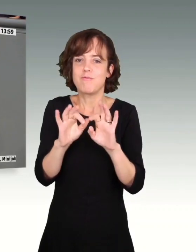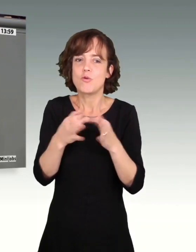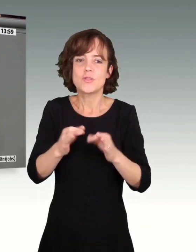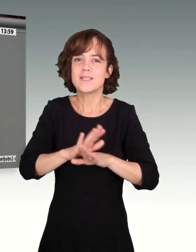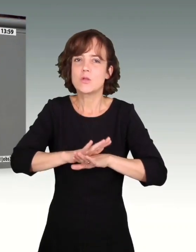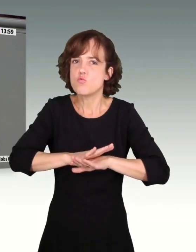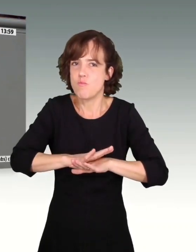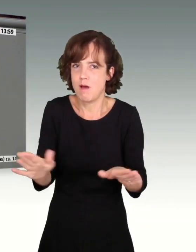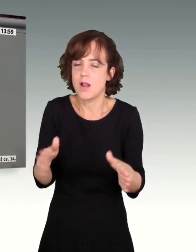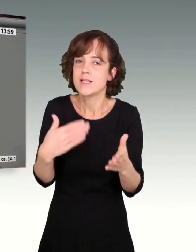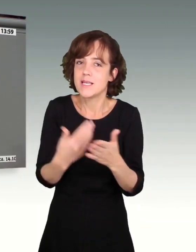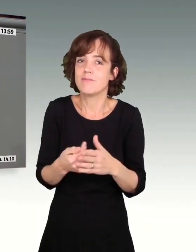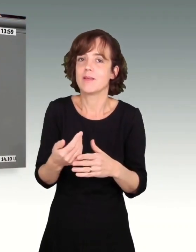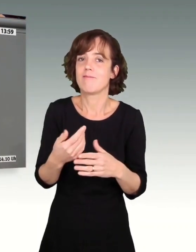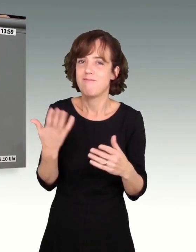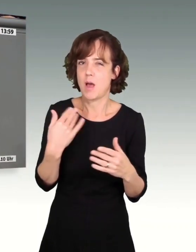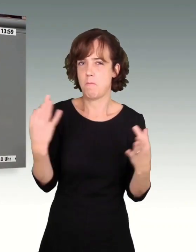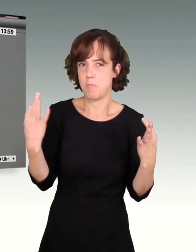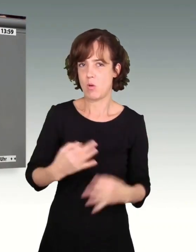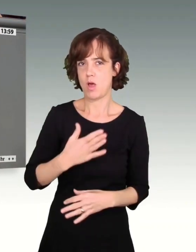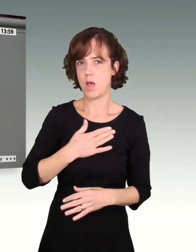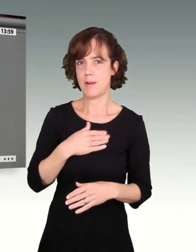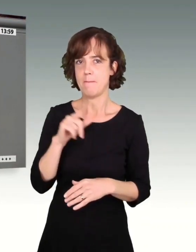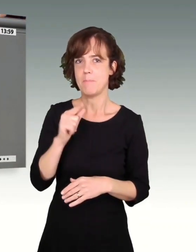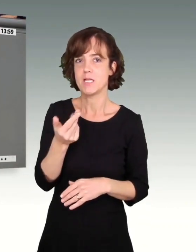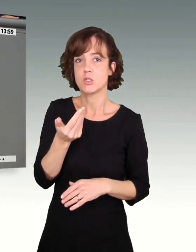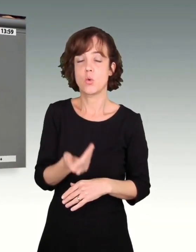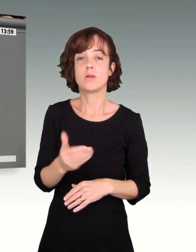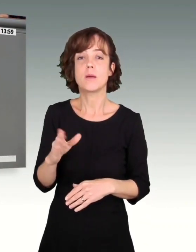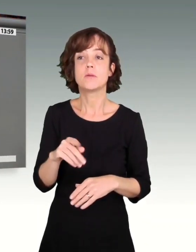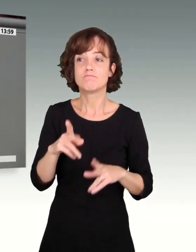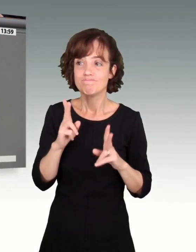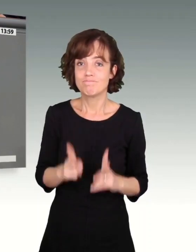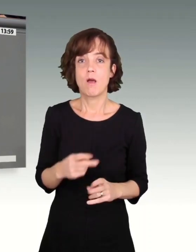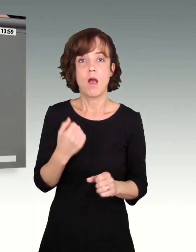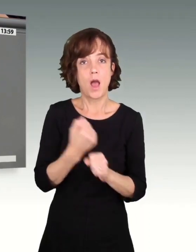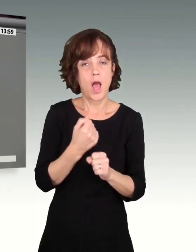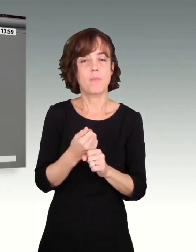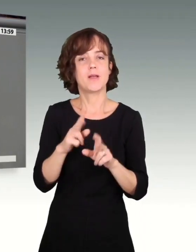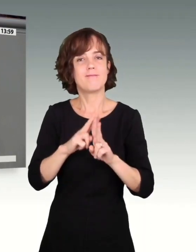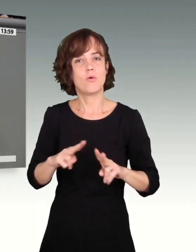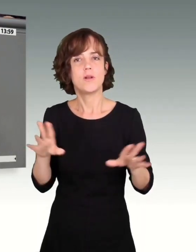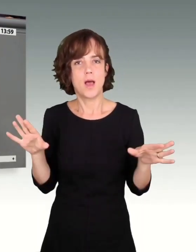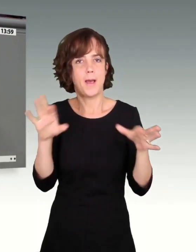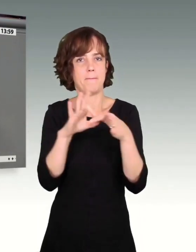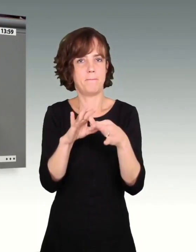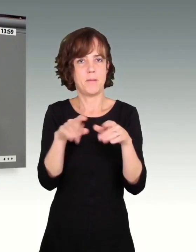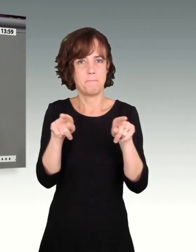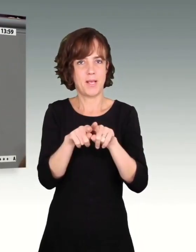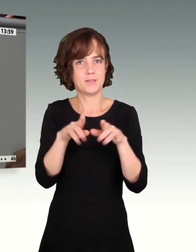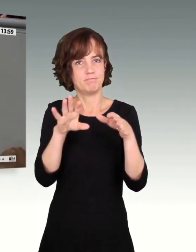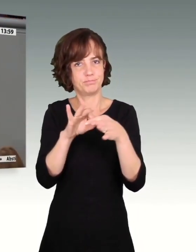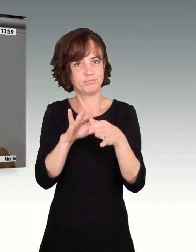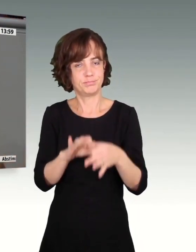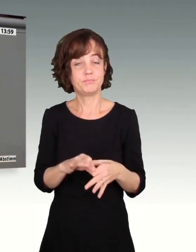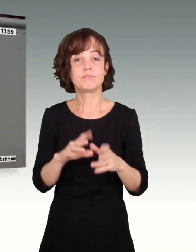allen Branchen. deswegen braucht es den Mindestlohn, damit wirklich Arbeit und Würde wieder zusammenpassen. Und